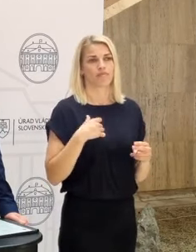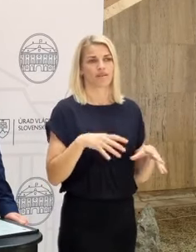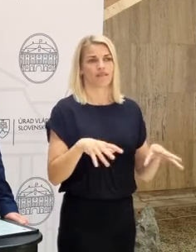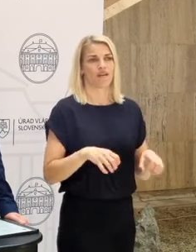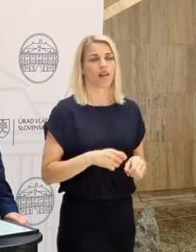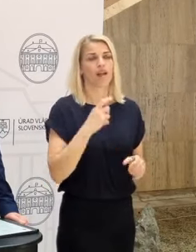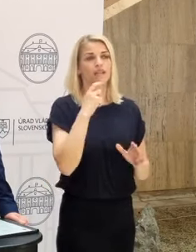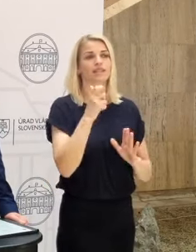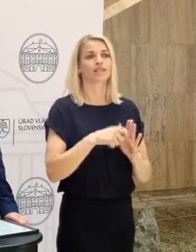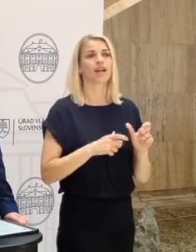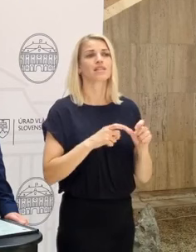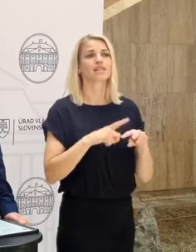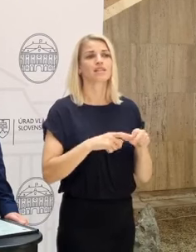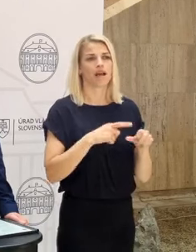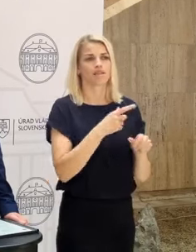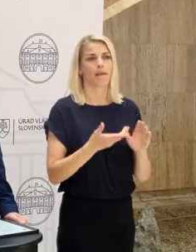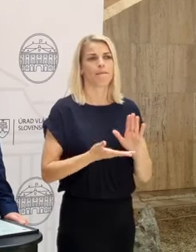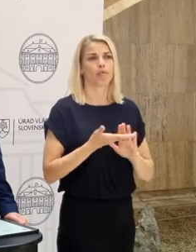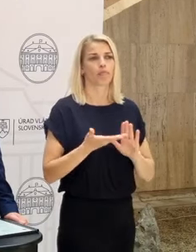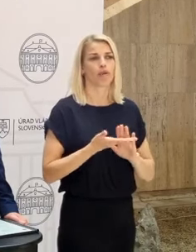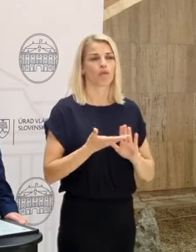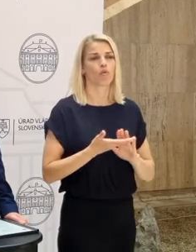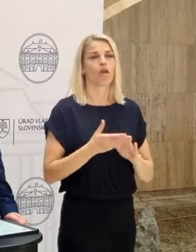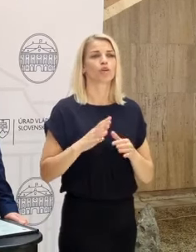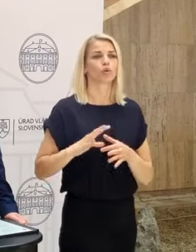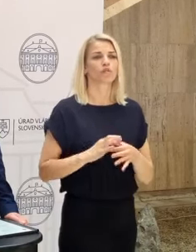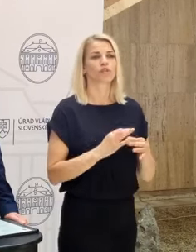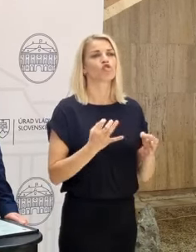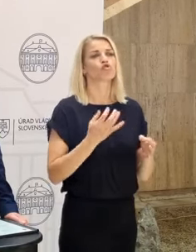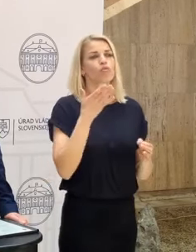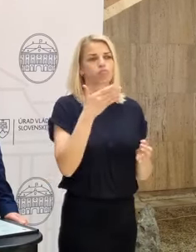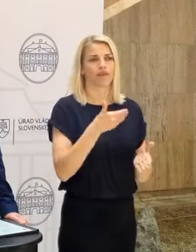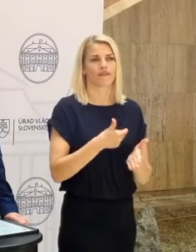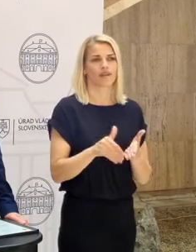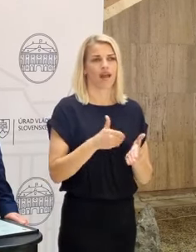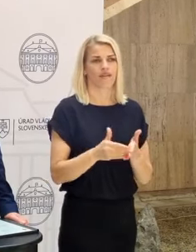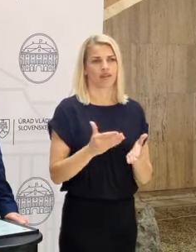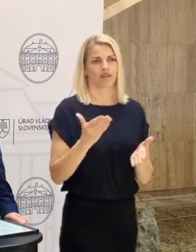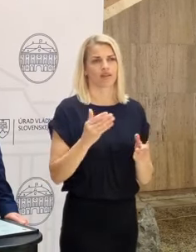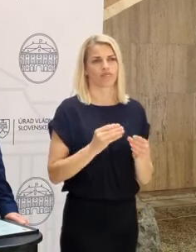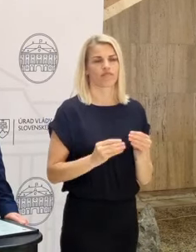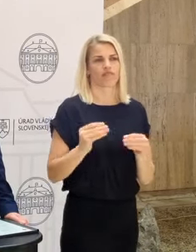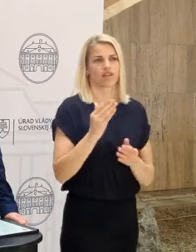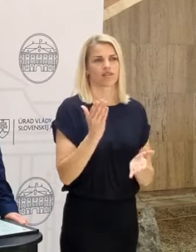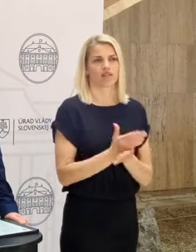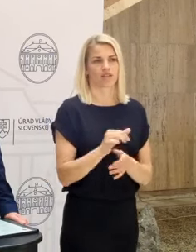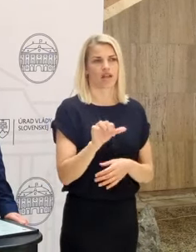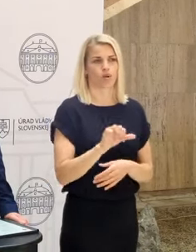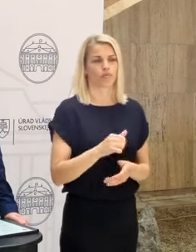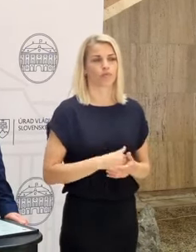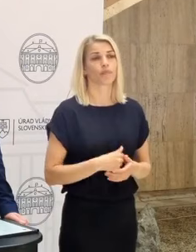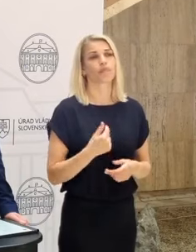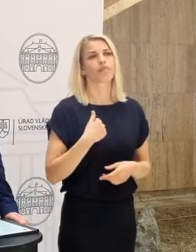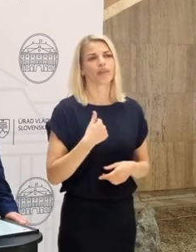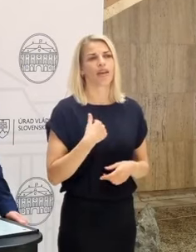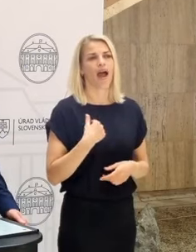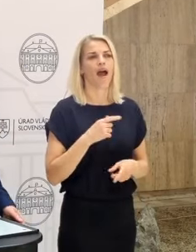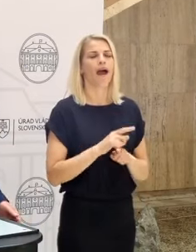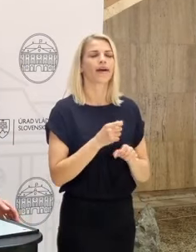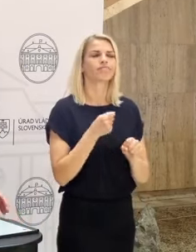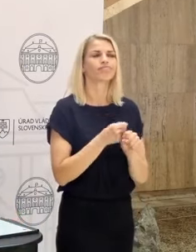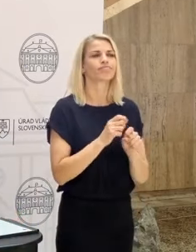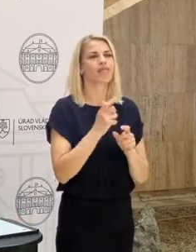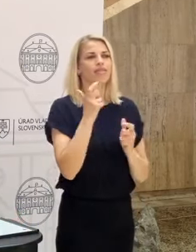Samozrejme, strana SAS podmienuje toto schválenie práve tým, že sa dohodneme aj na čo ho použijeme. Ja samozrejme presadzujem ten